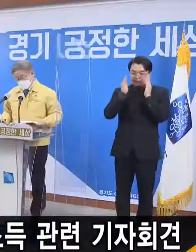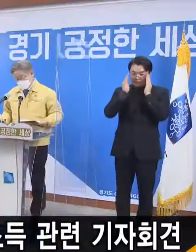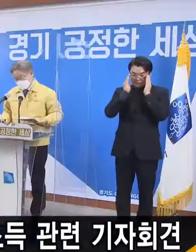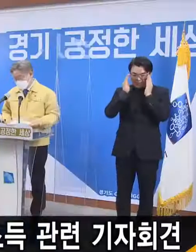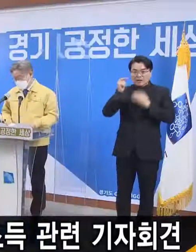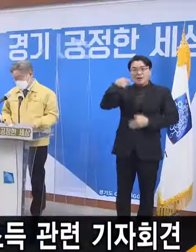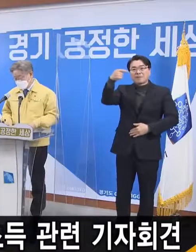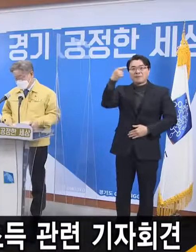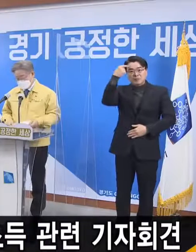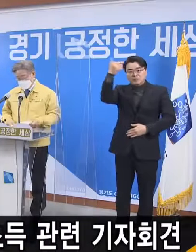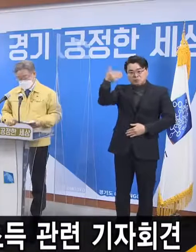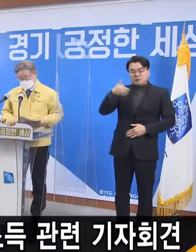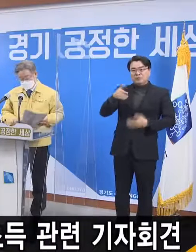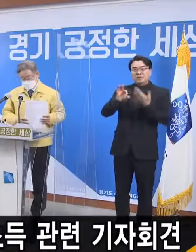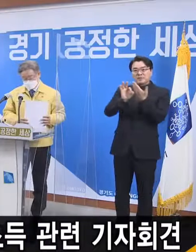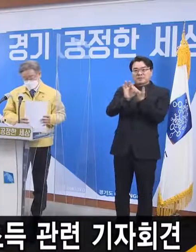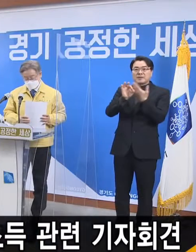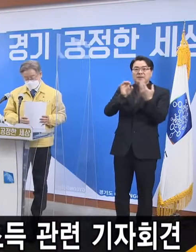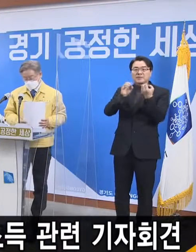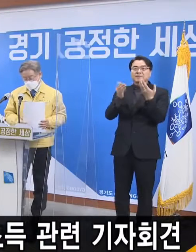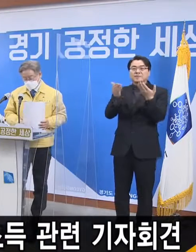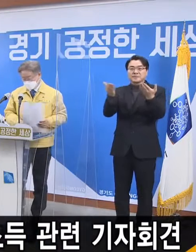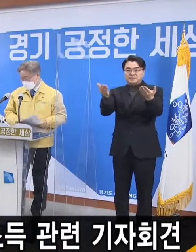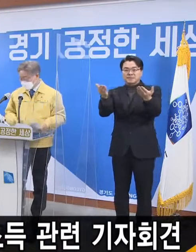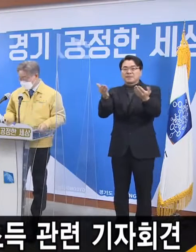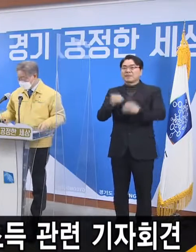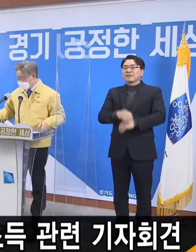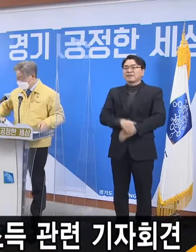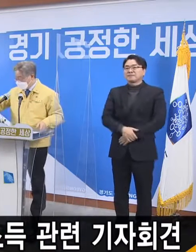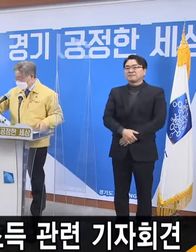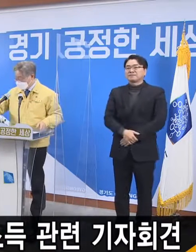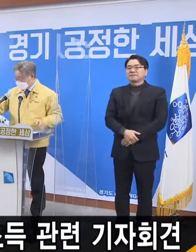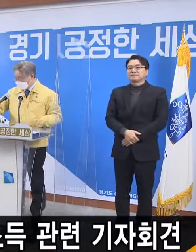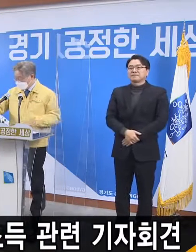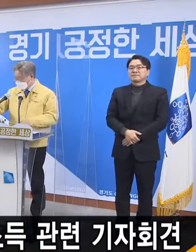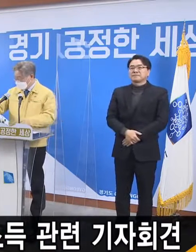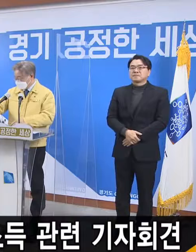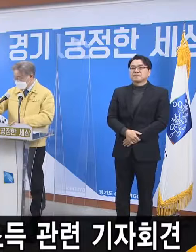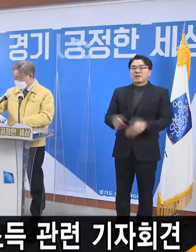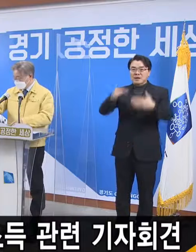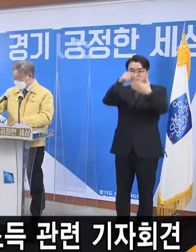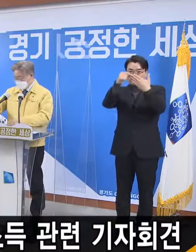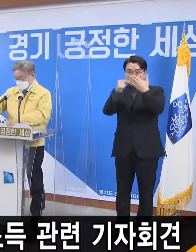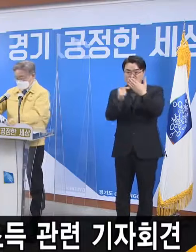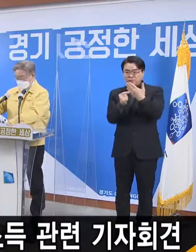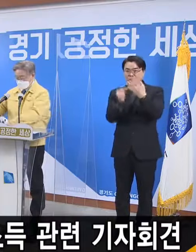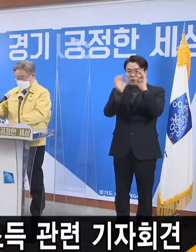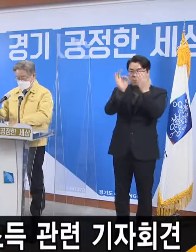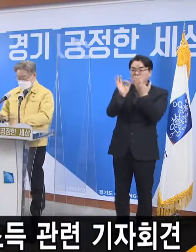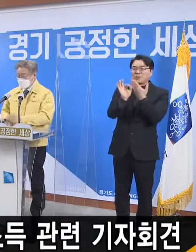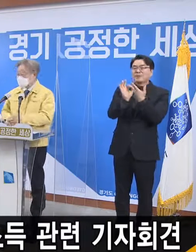질의응답 시간을 갖도록 하겠습니다. 오픈 채팅방에 올려주신 순서대로 답변을 드리도록 하겠습니다.